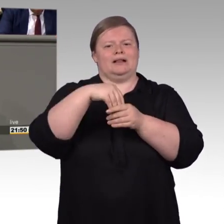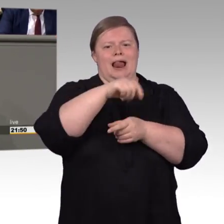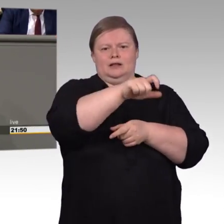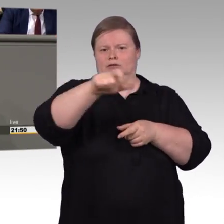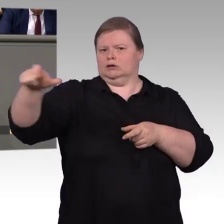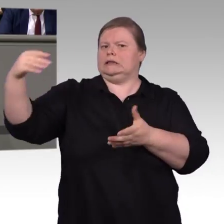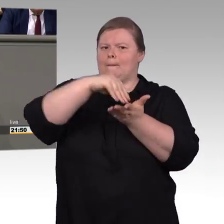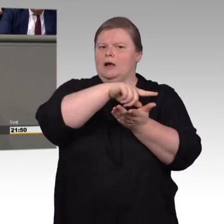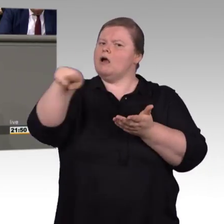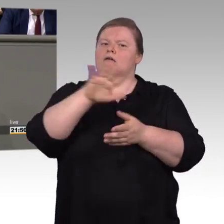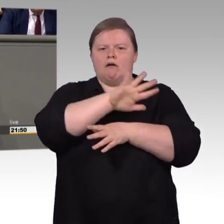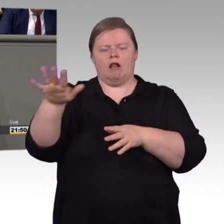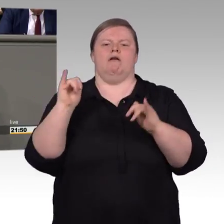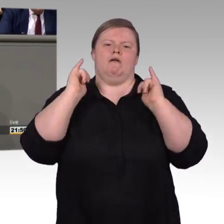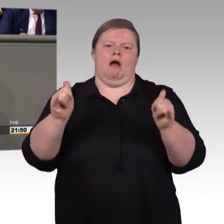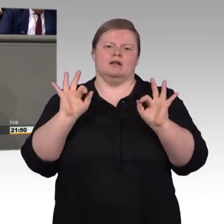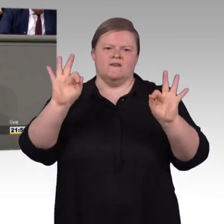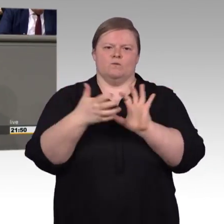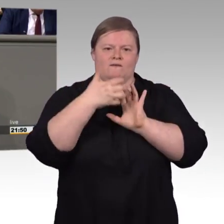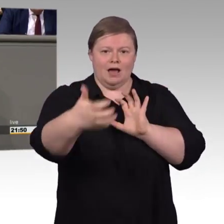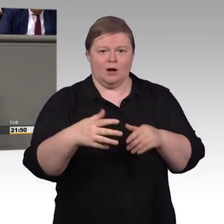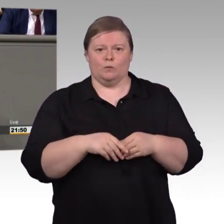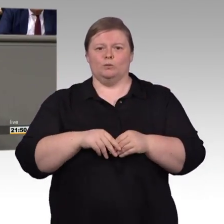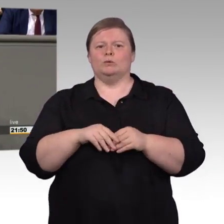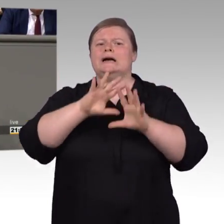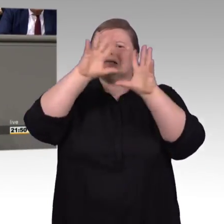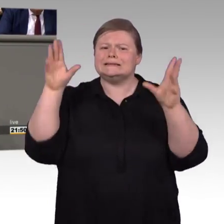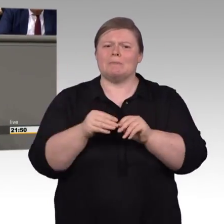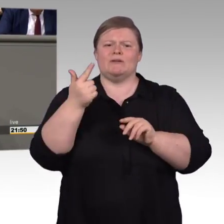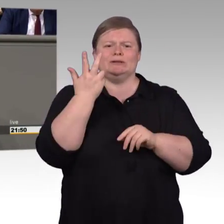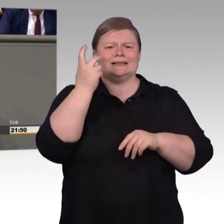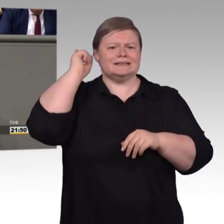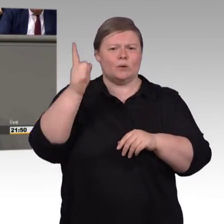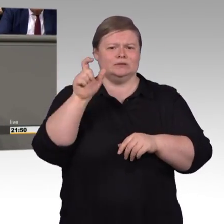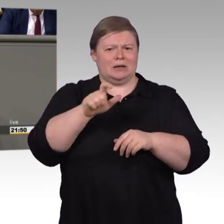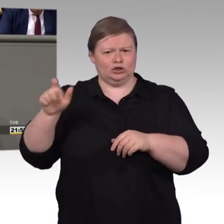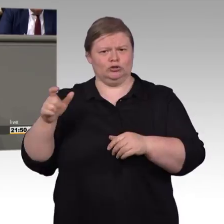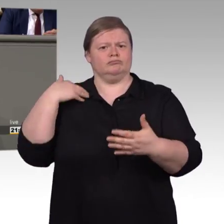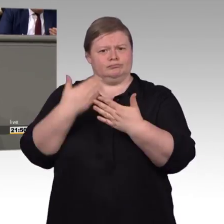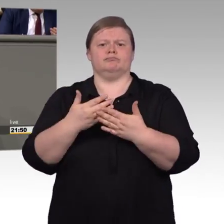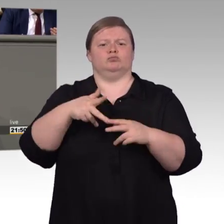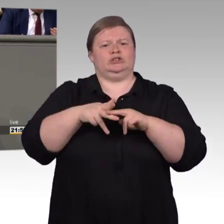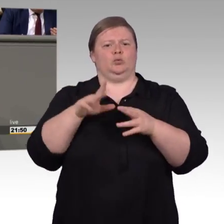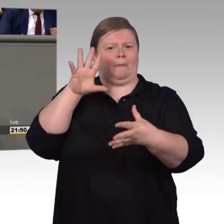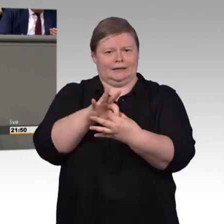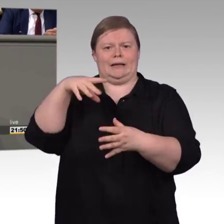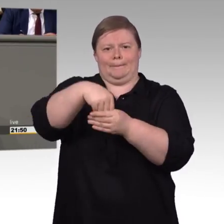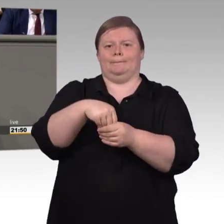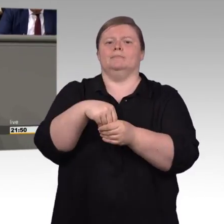auch bei Geflüchteten mit hohen Bleibeschancen. Eine Verlängerung ist zudem sinnvoll, um für eine Bewertung der